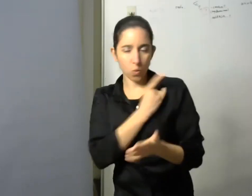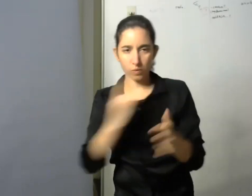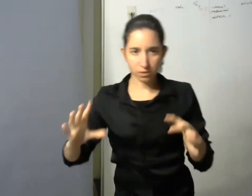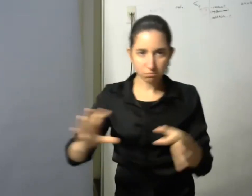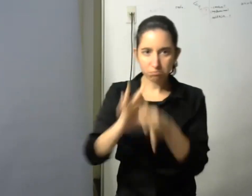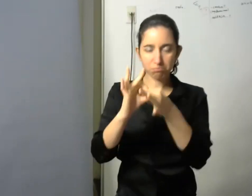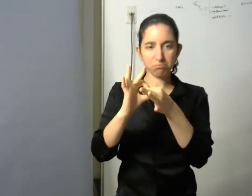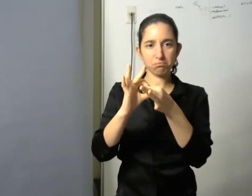cualquier